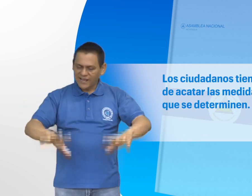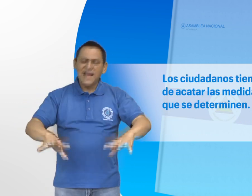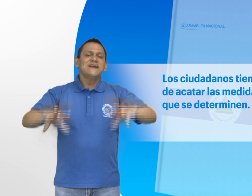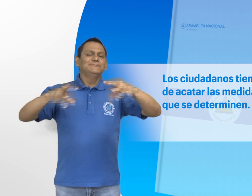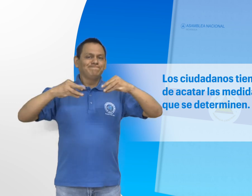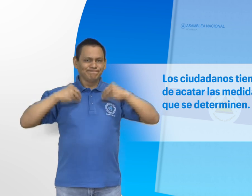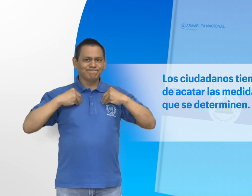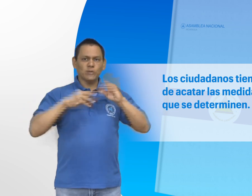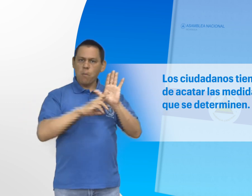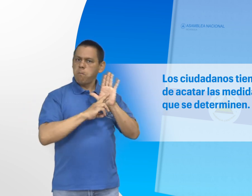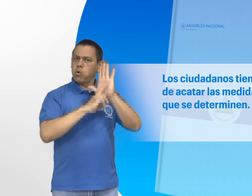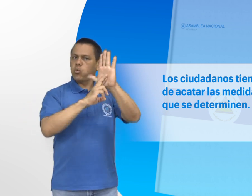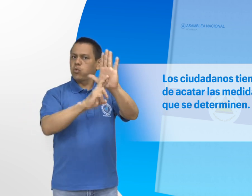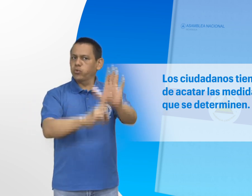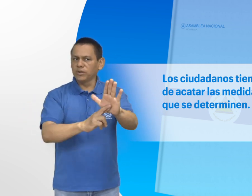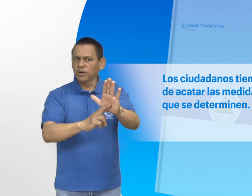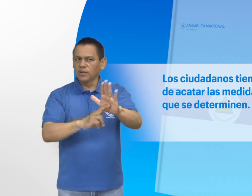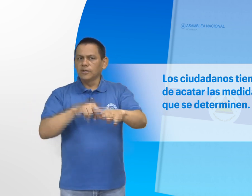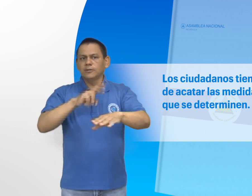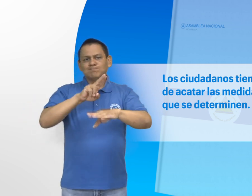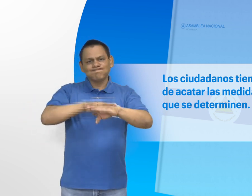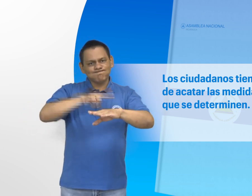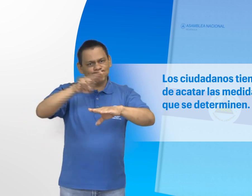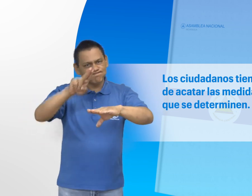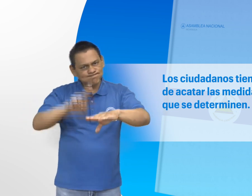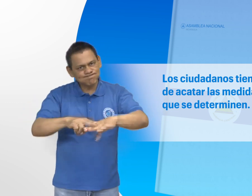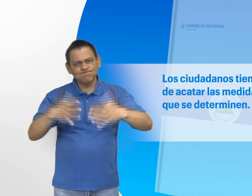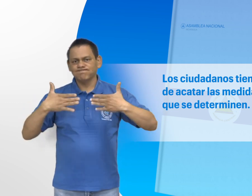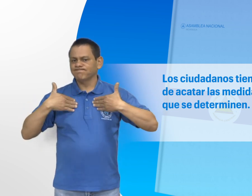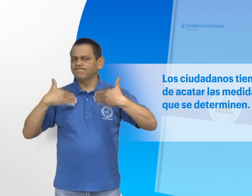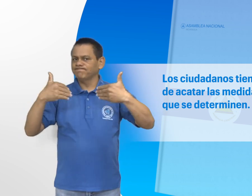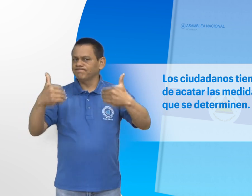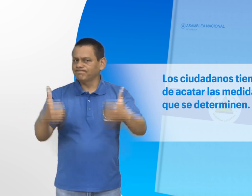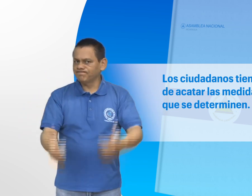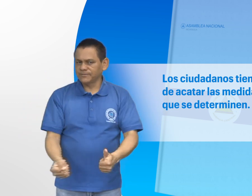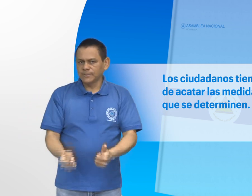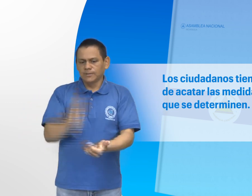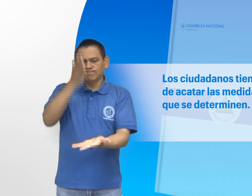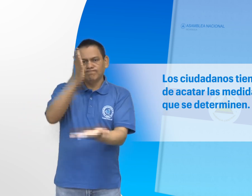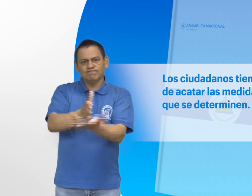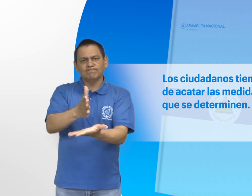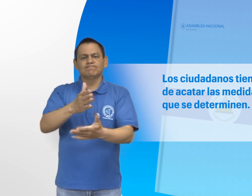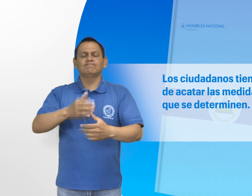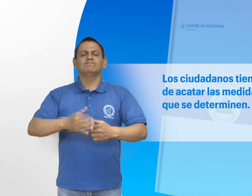Los ciudadanos tienen la obligación de acatar las medidas sanitarias que se determinen.